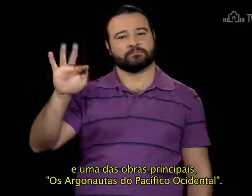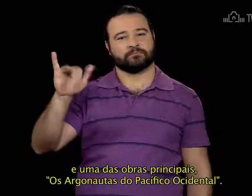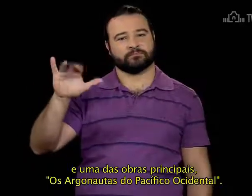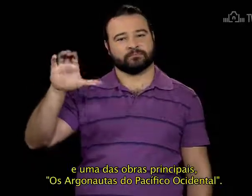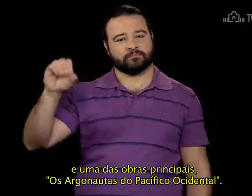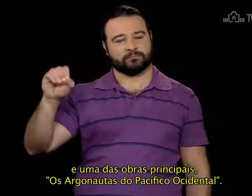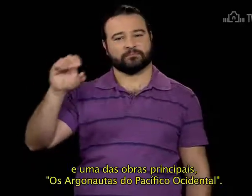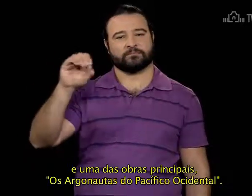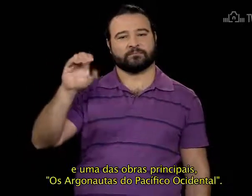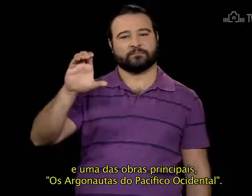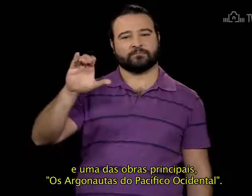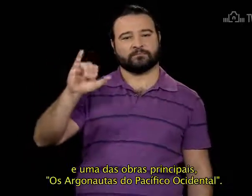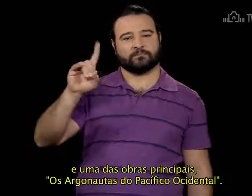Ocidental